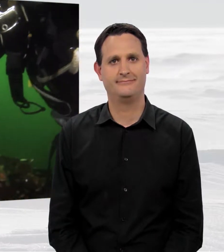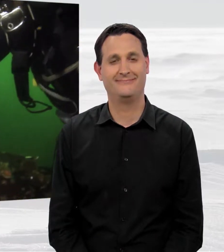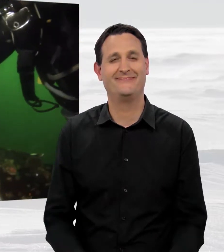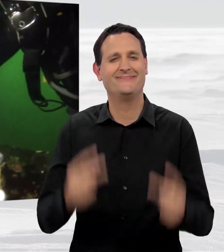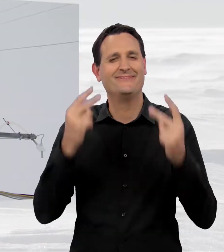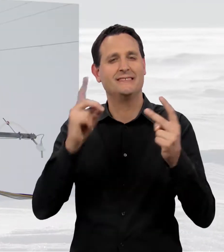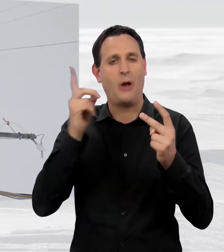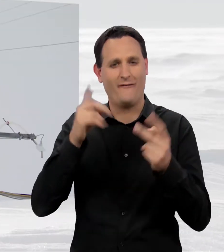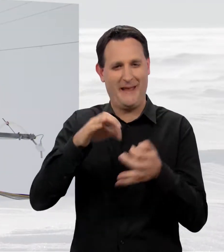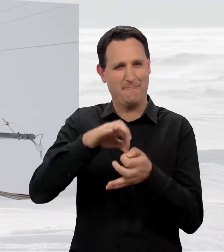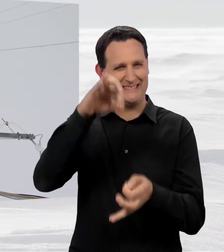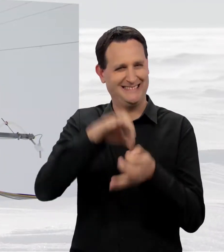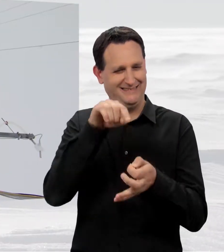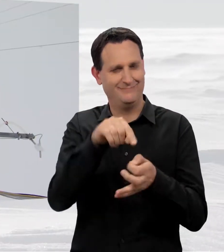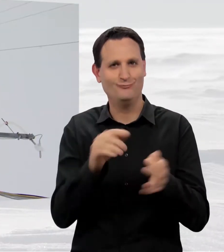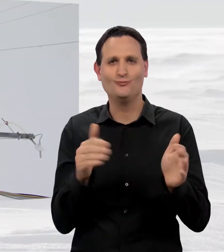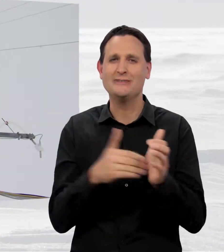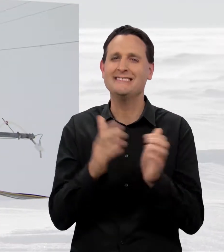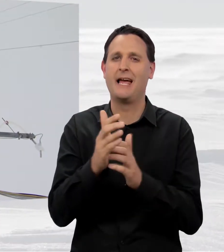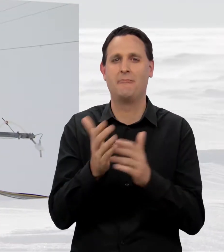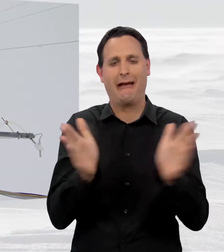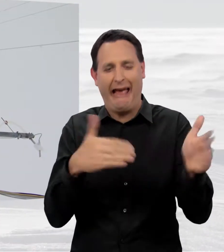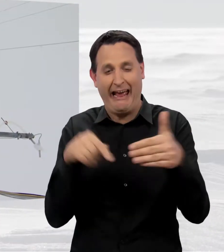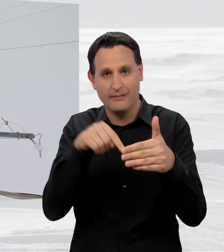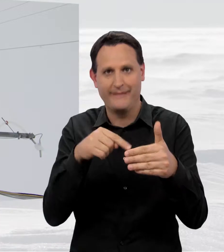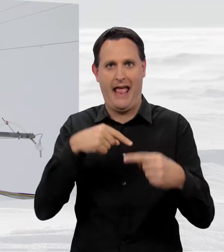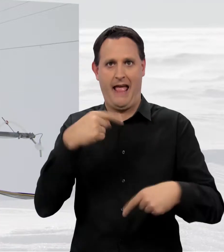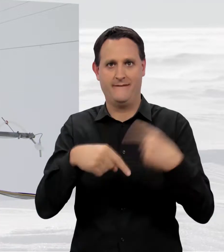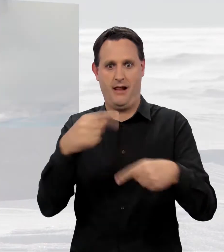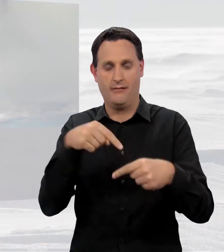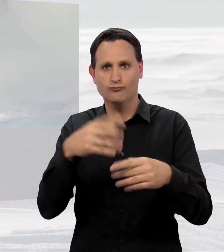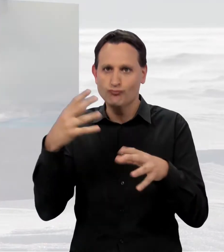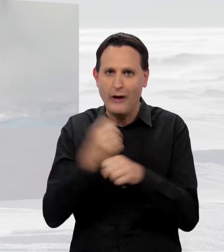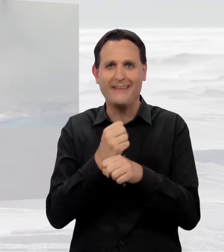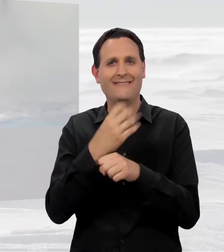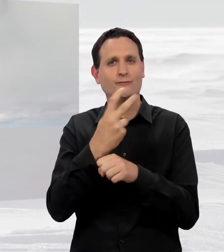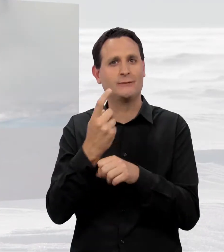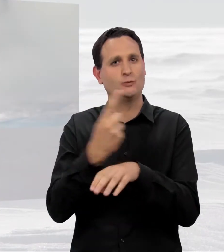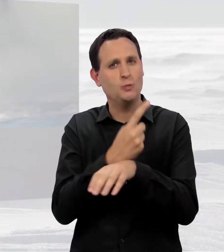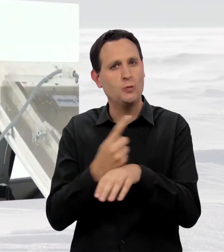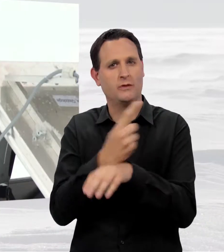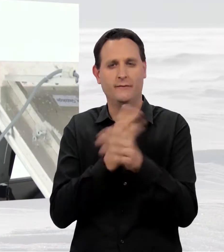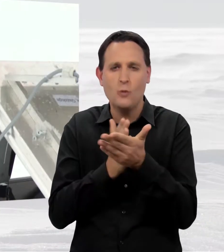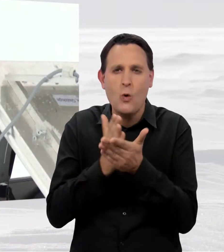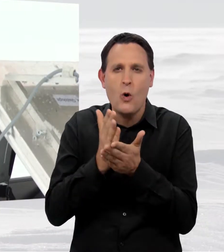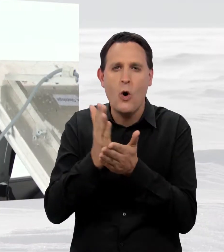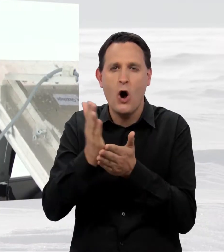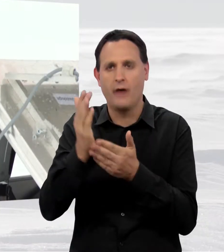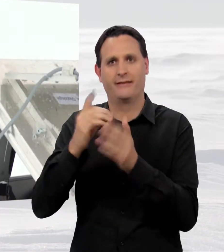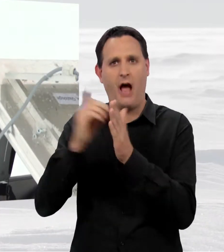Die Messsysteme entwickeln, die 24 Stunden am Tag Daten erheben, 365 Tage im